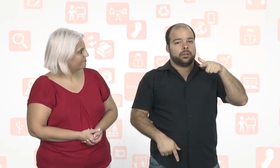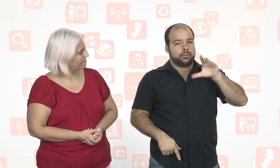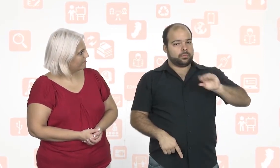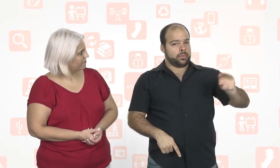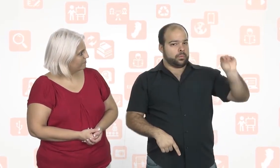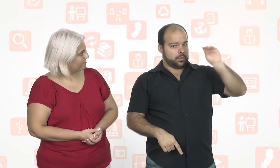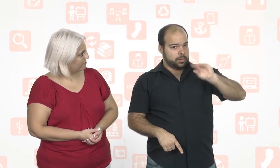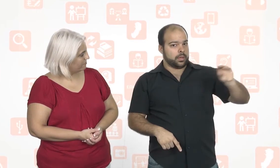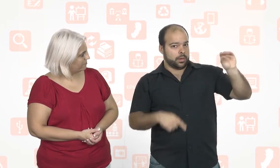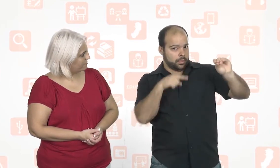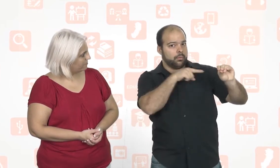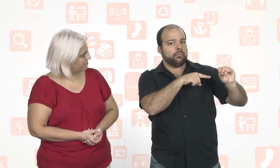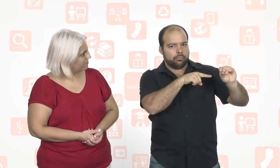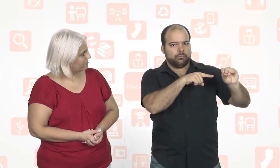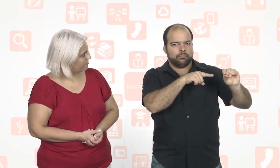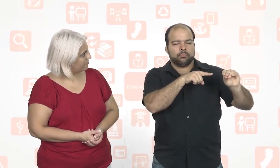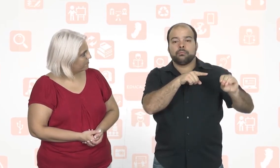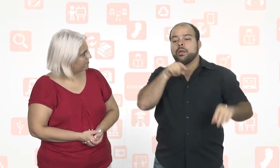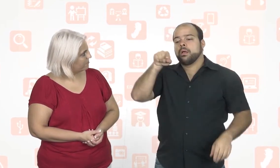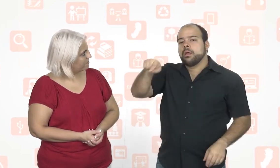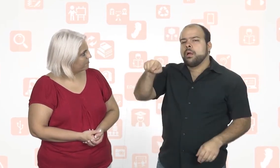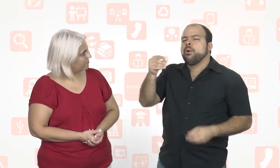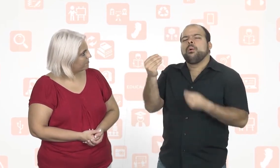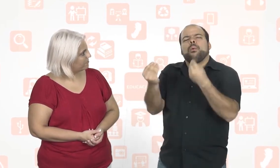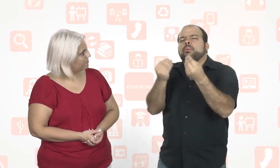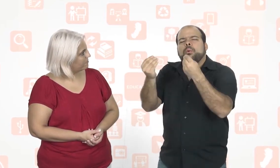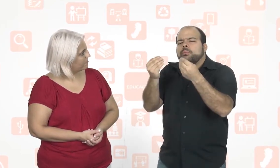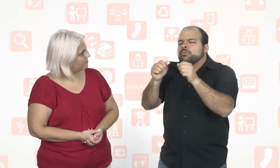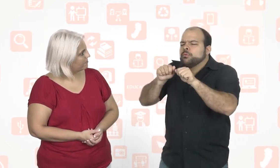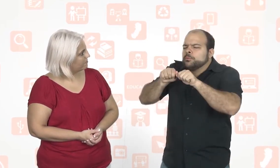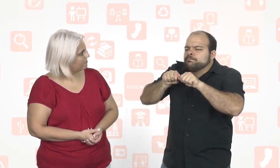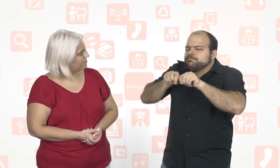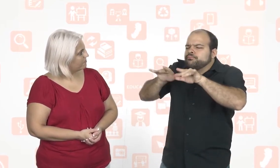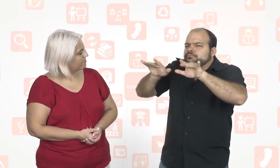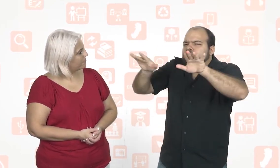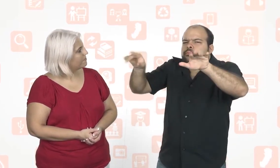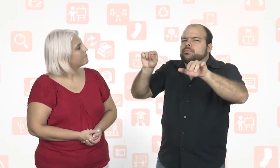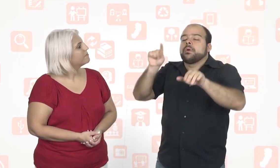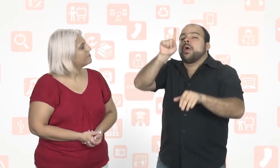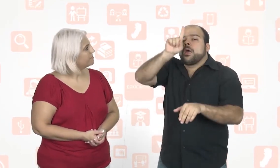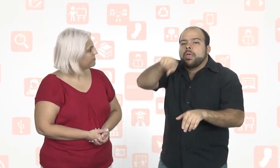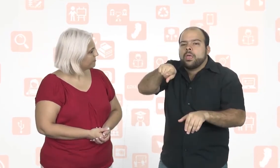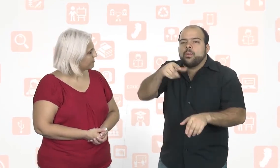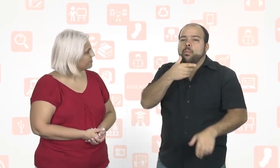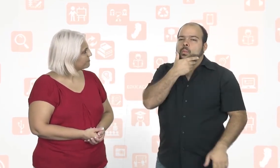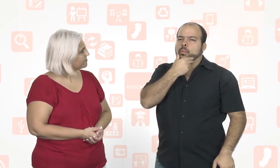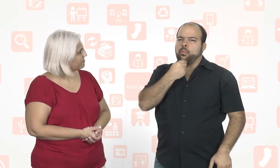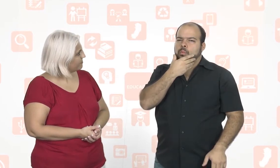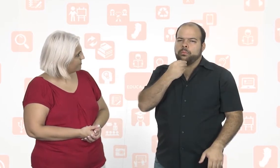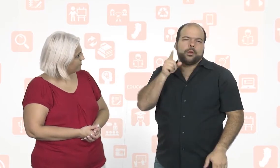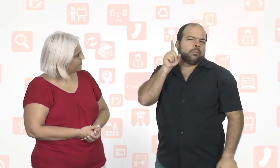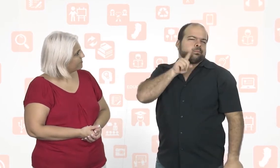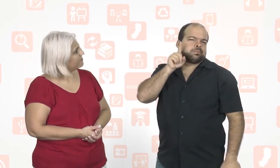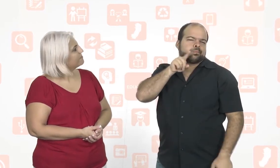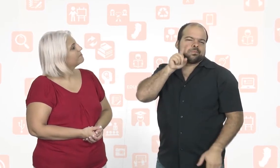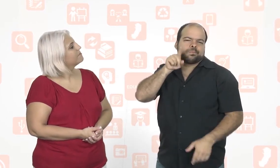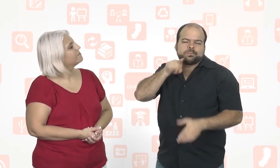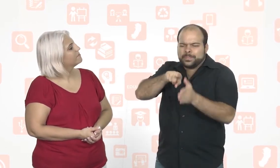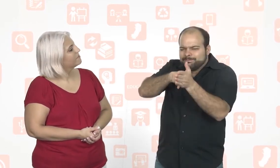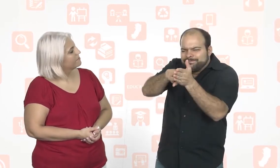E qual a diferença da língua de sinais e como ela foi espalhada? A língua de sinais foi estudada por um grande pesquisador